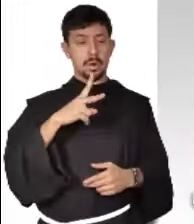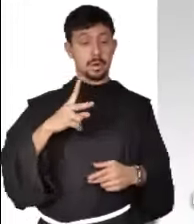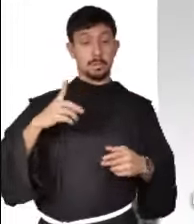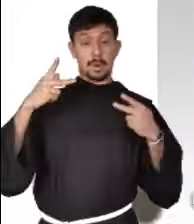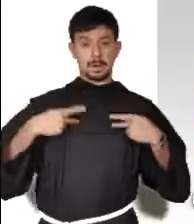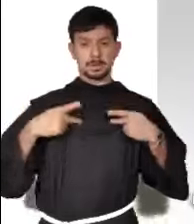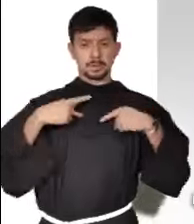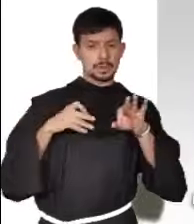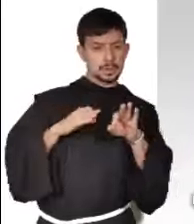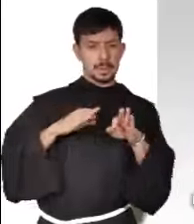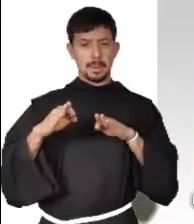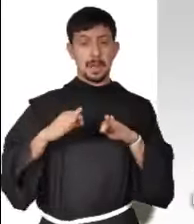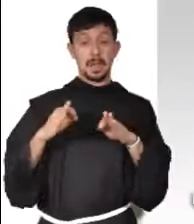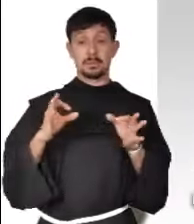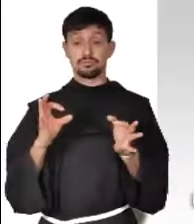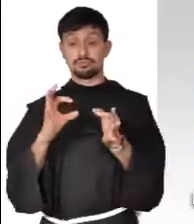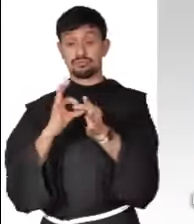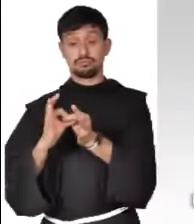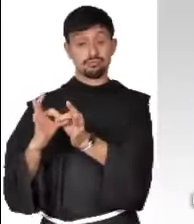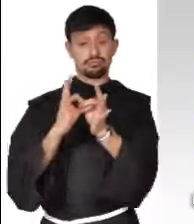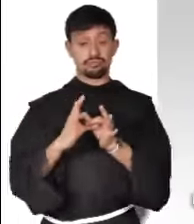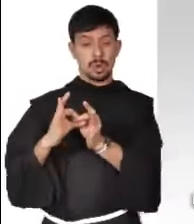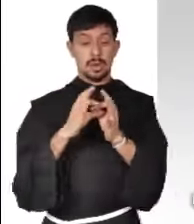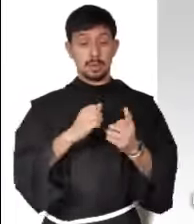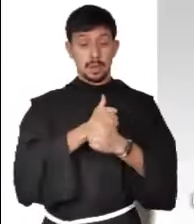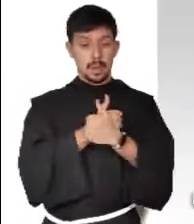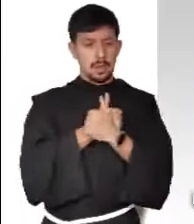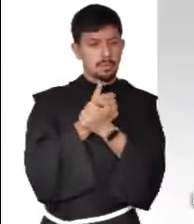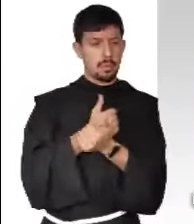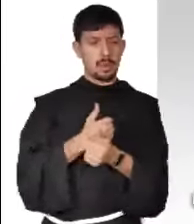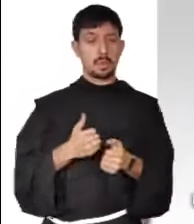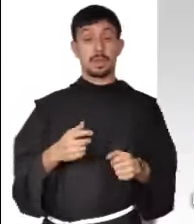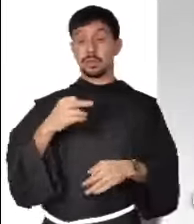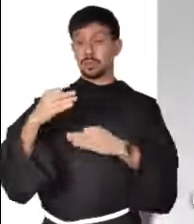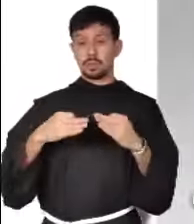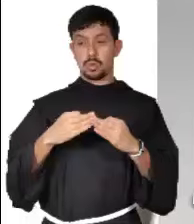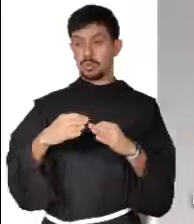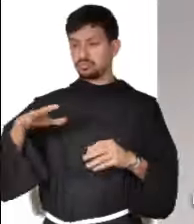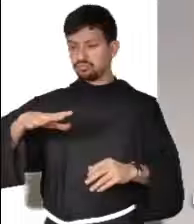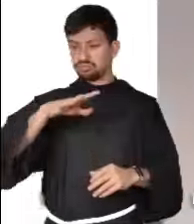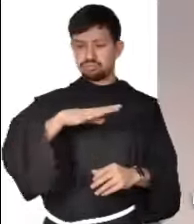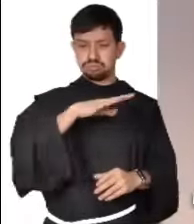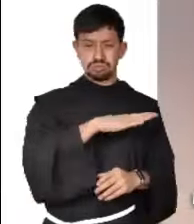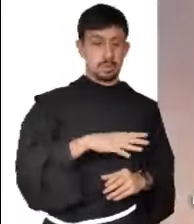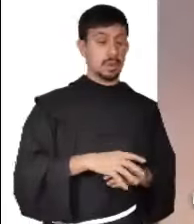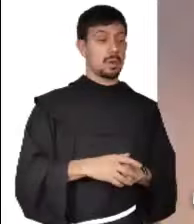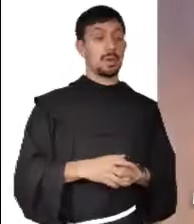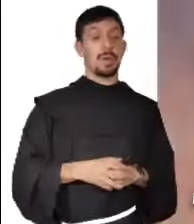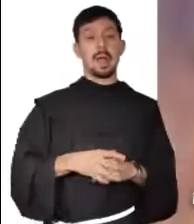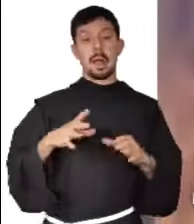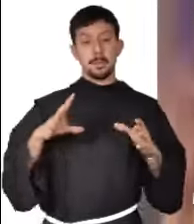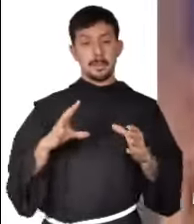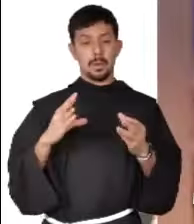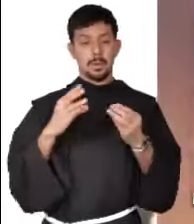y de calidad para todos, trabajar por la reconciliación, armonía e integración de los distintos